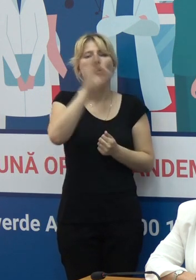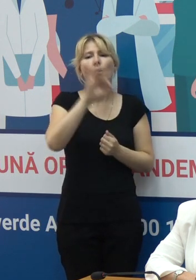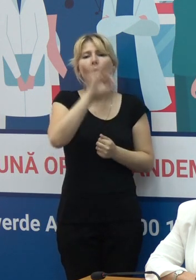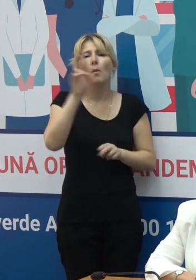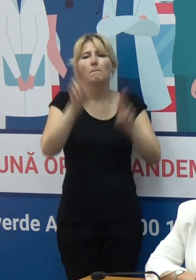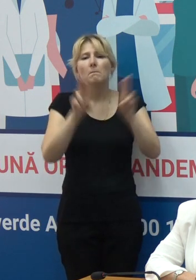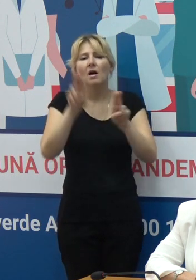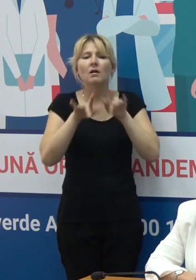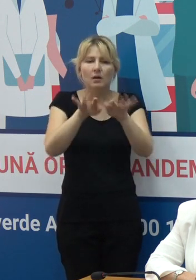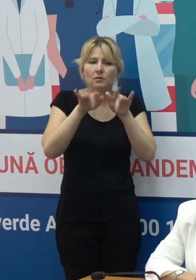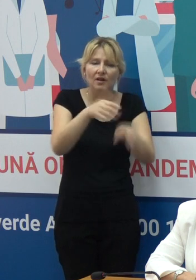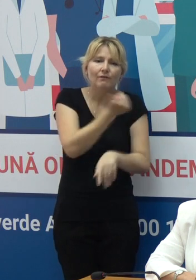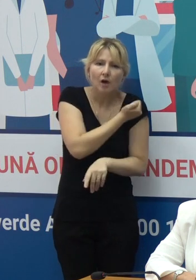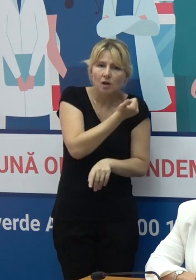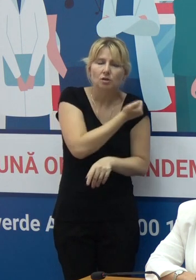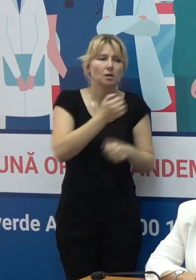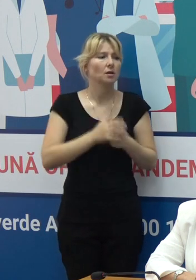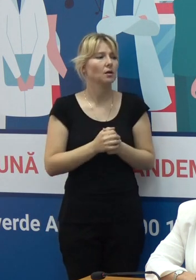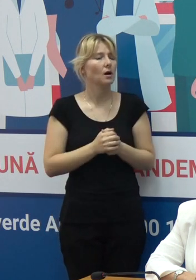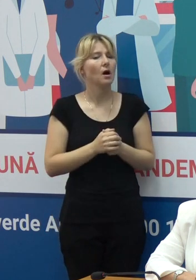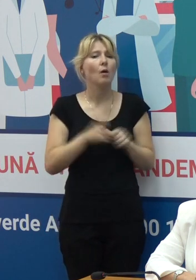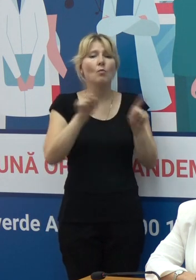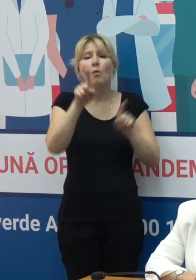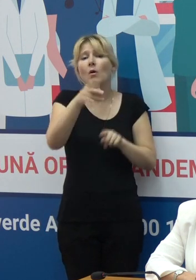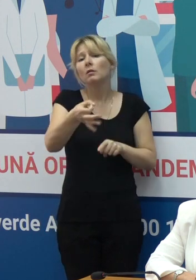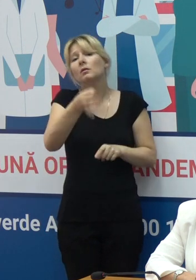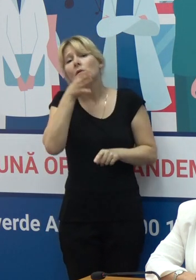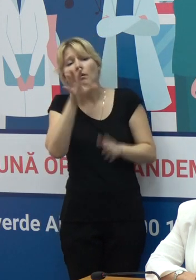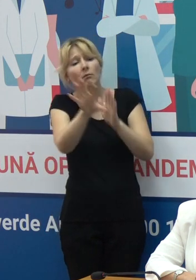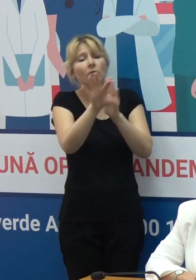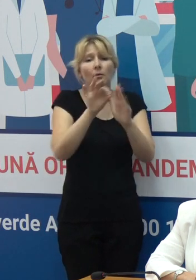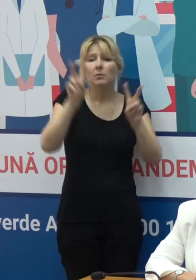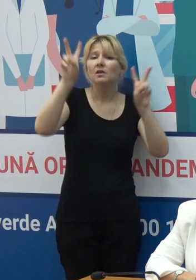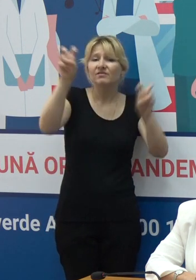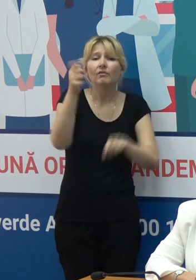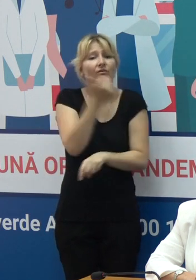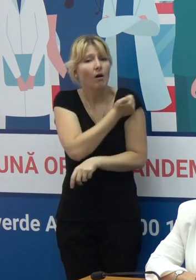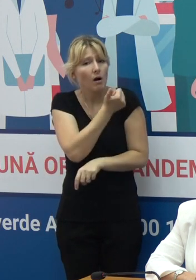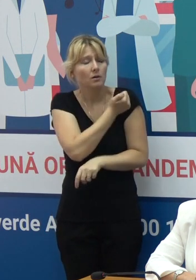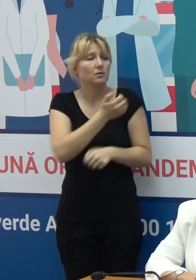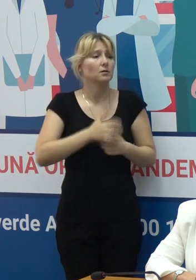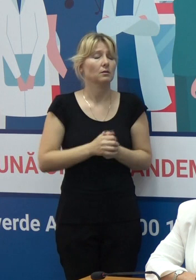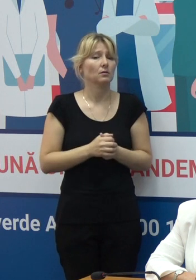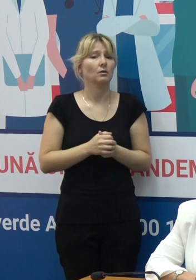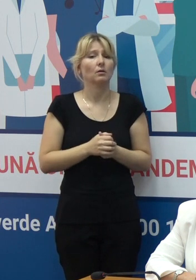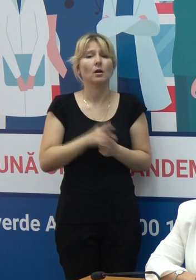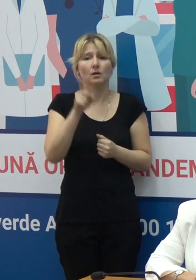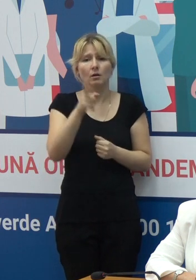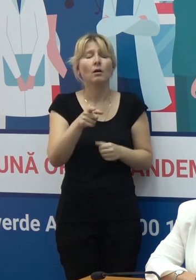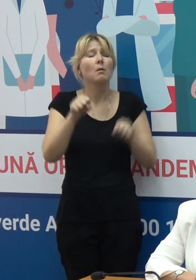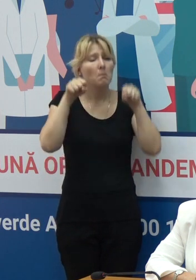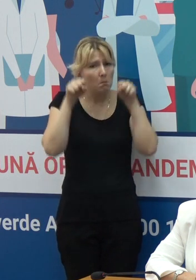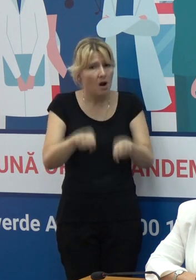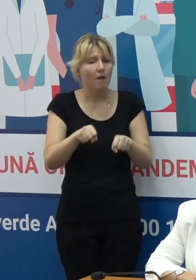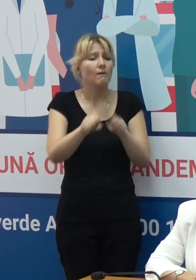acțiunea vaccinului, dacă aveți careva preferințe pentru un anumit tip de vaccin și sunteți absolut în drept